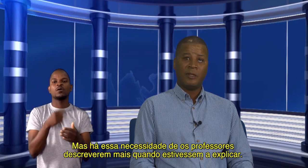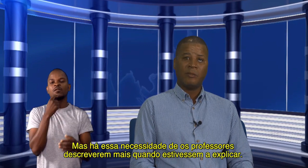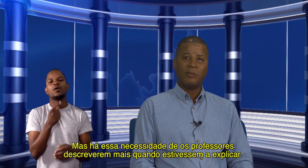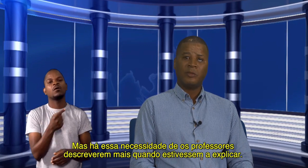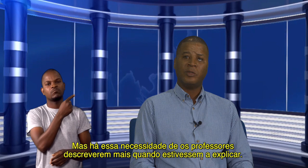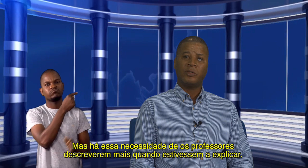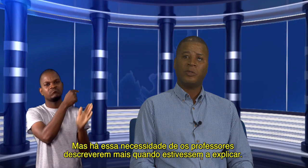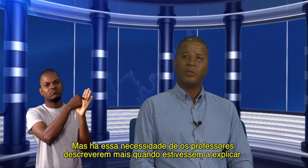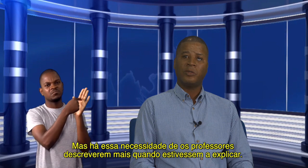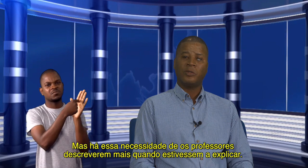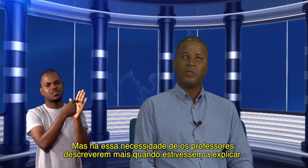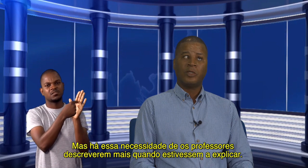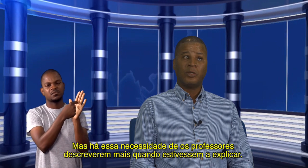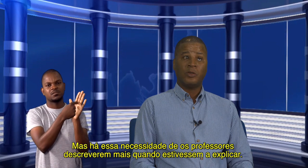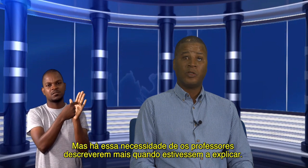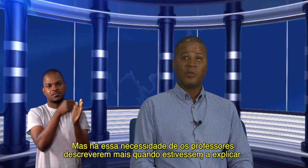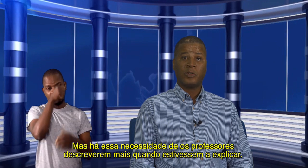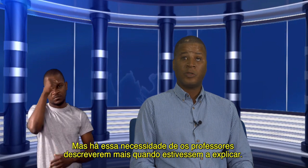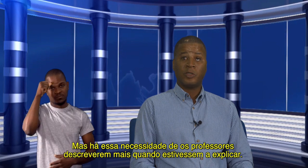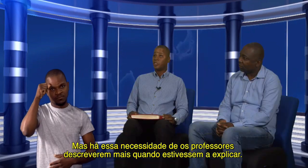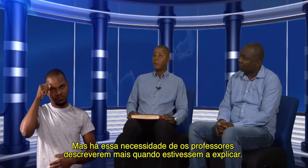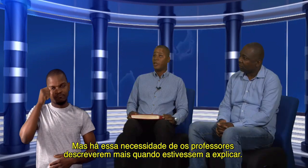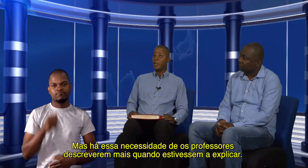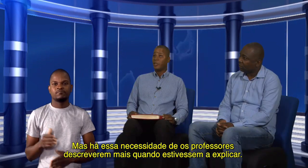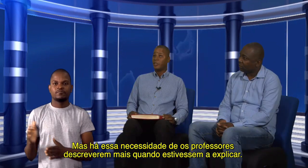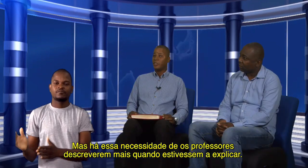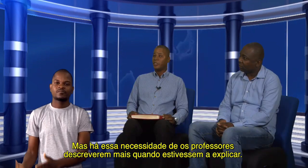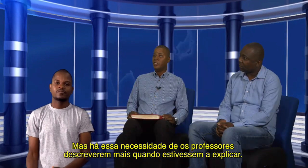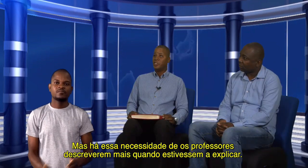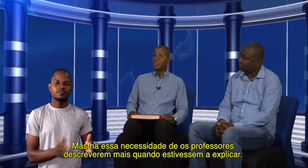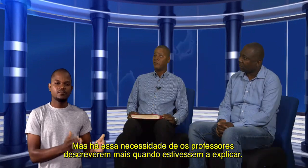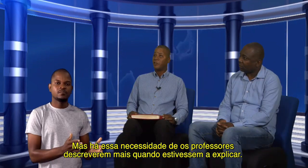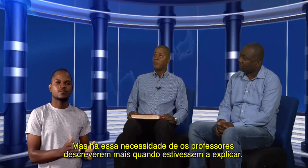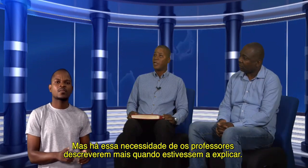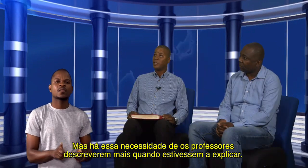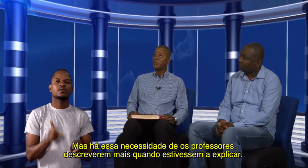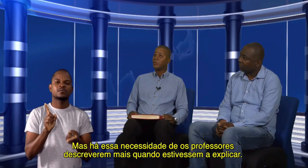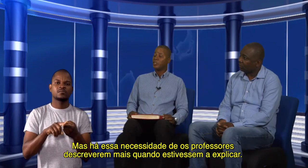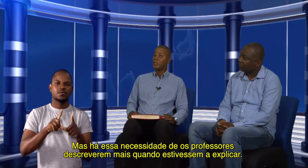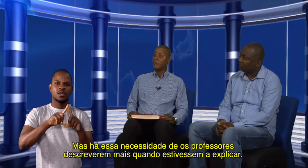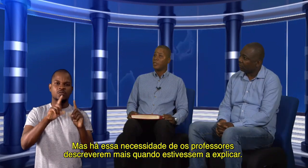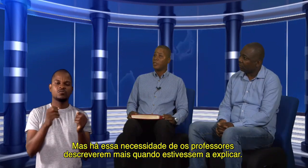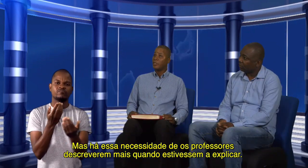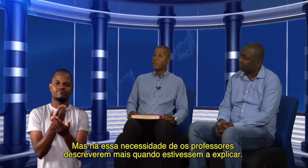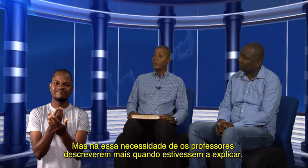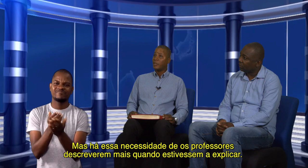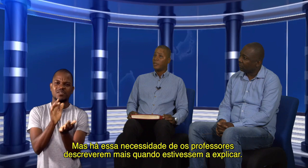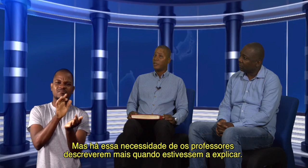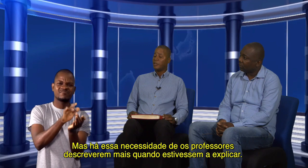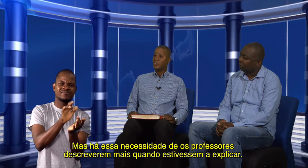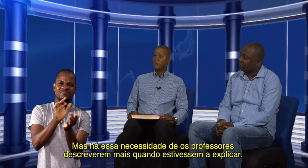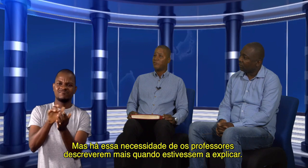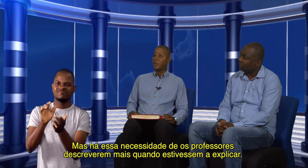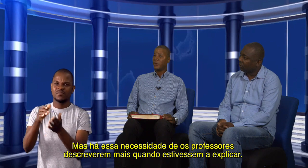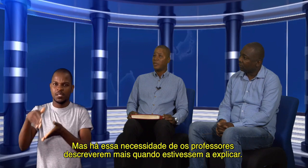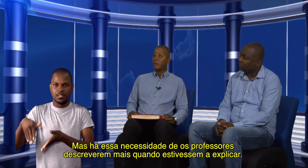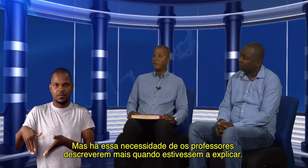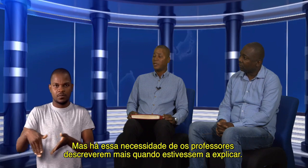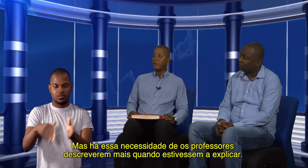dos professores saberem descrever mais quando estão a exemplificar ali no quadro.